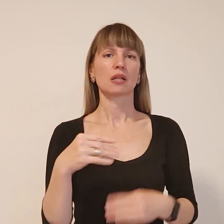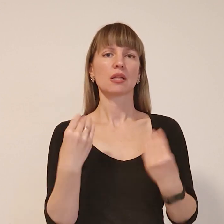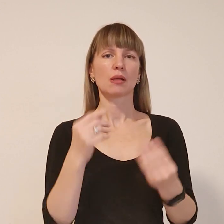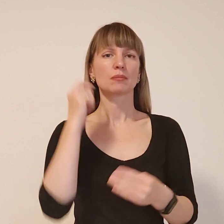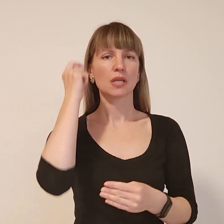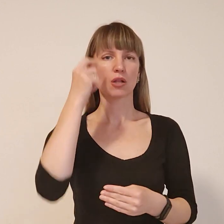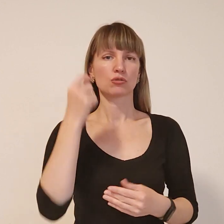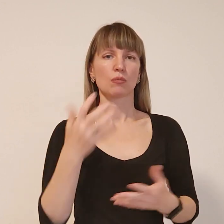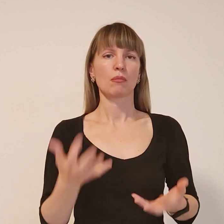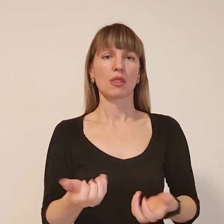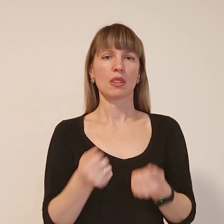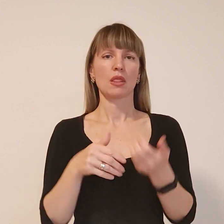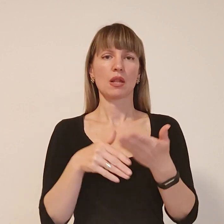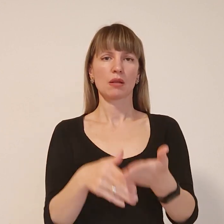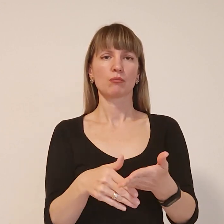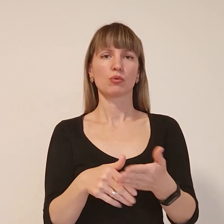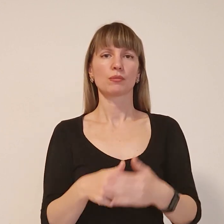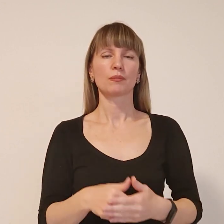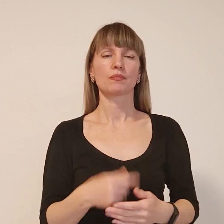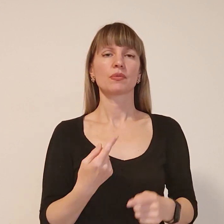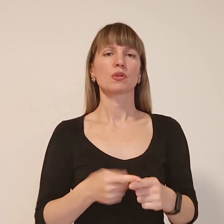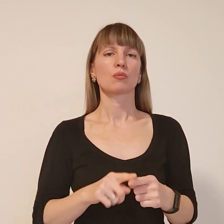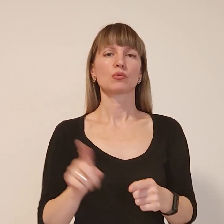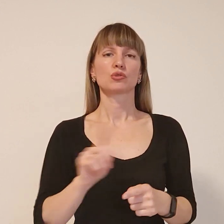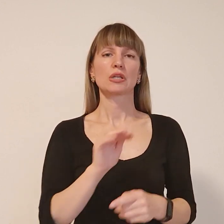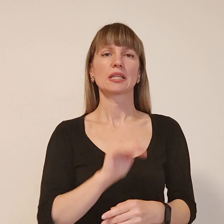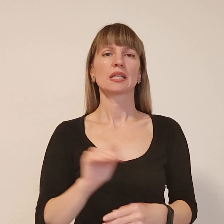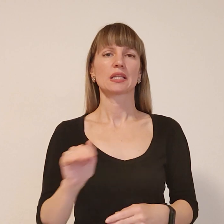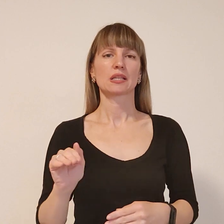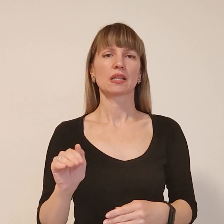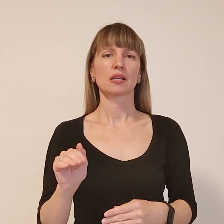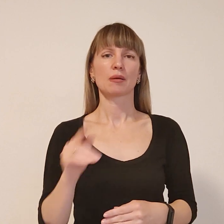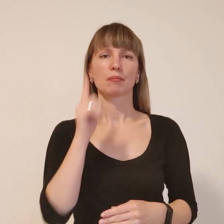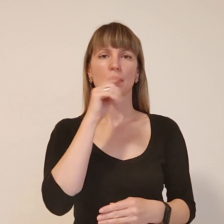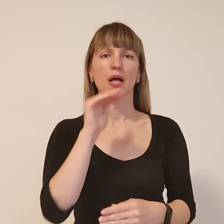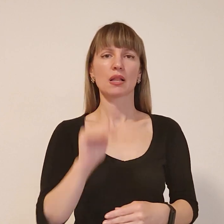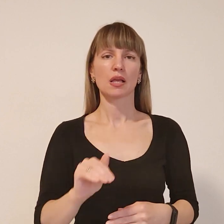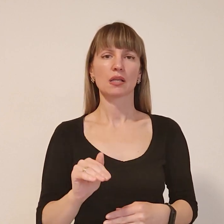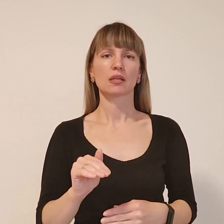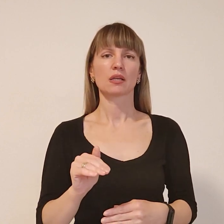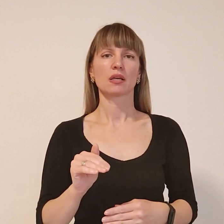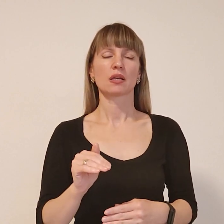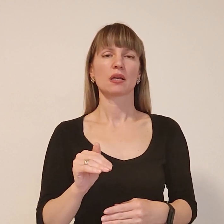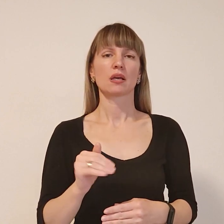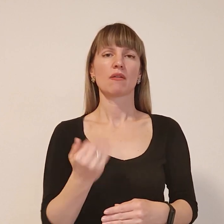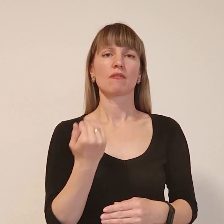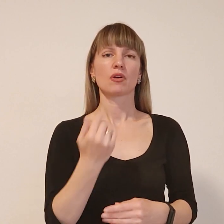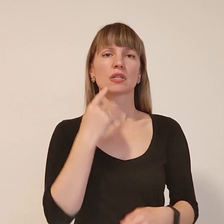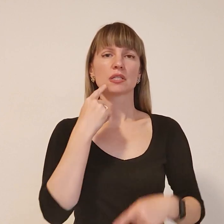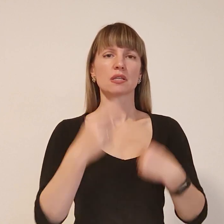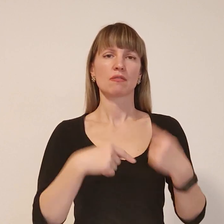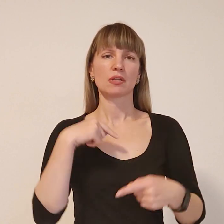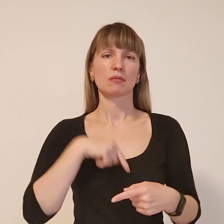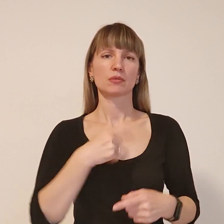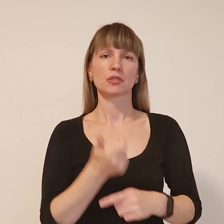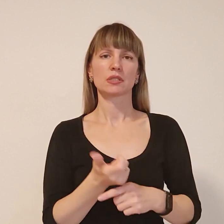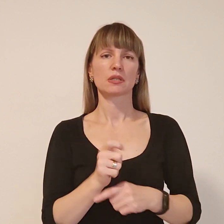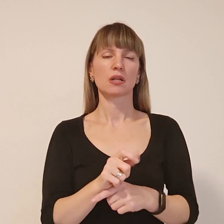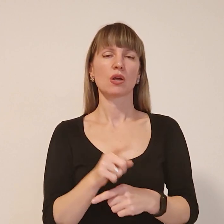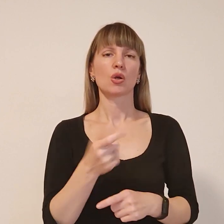психологічну допомогу. Тому що діти маленькі, вони завшли емоційні, дуже все приймають,